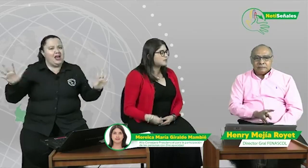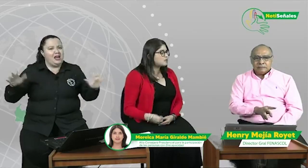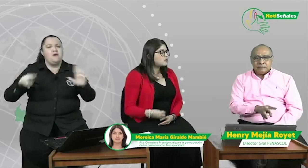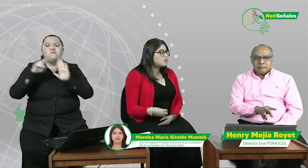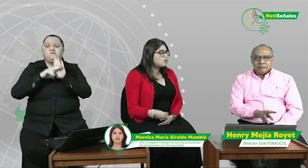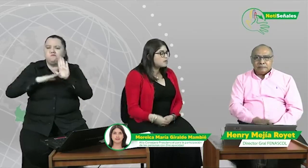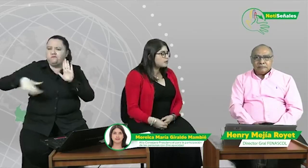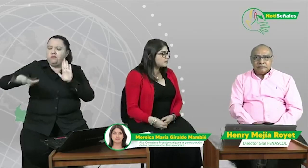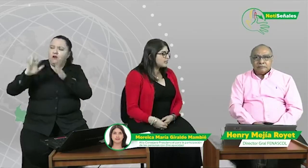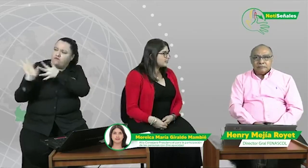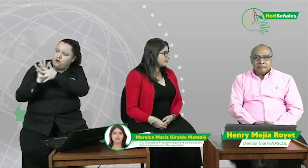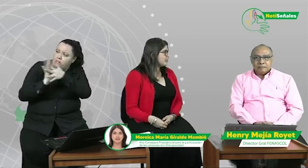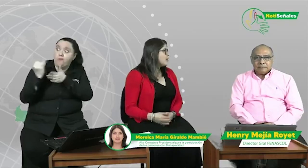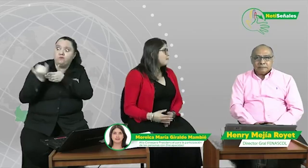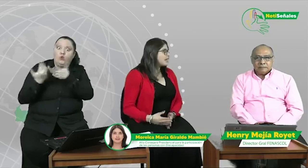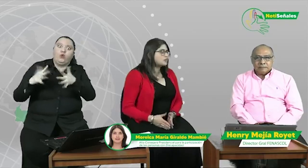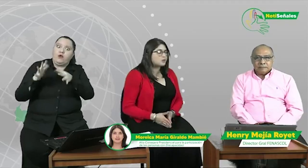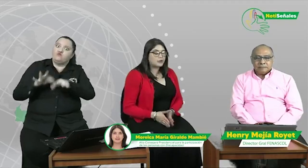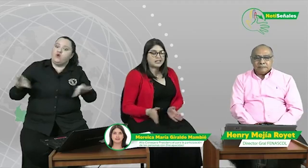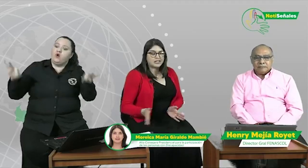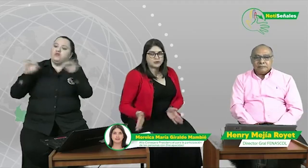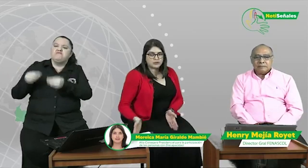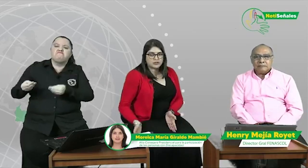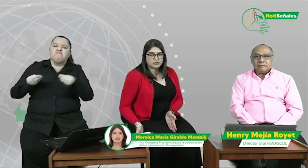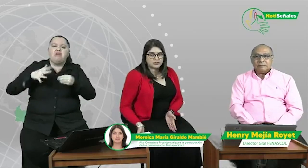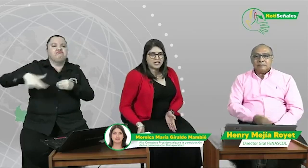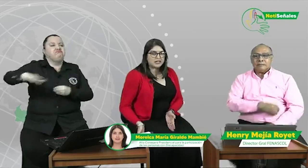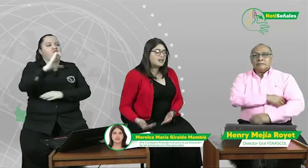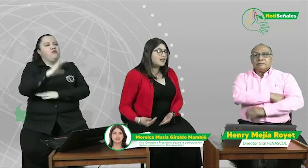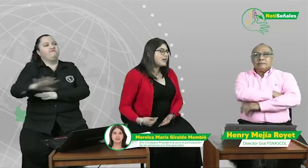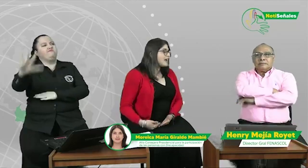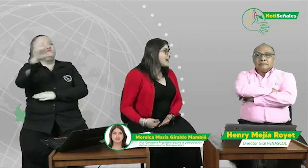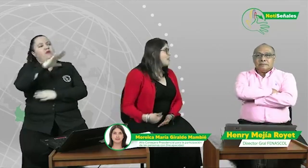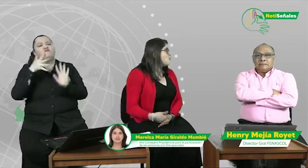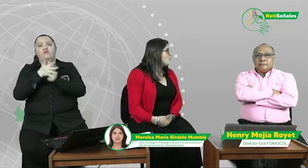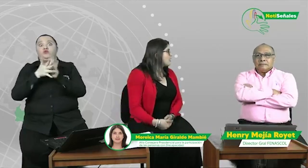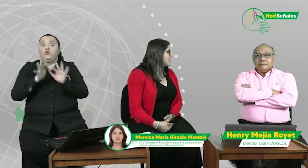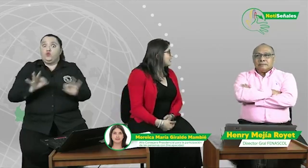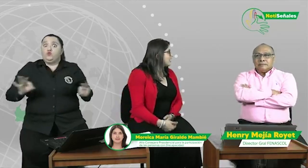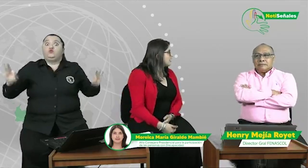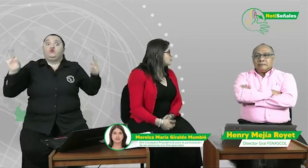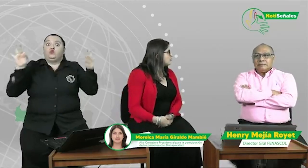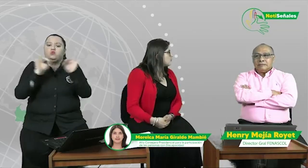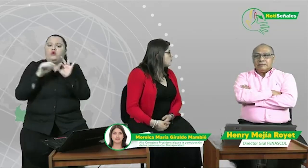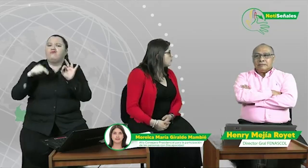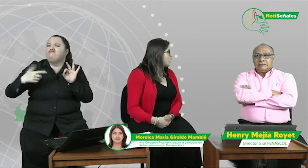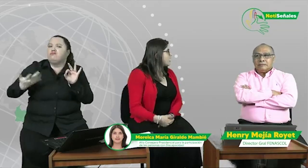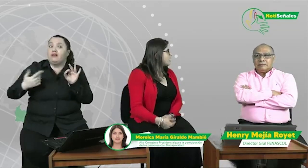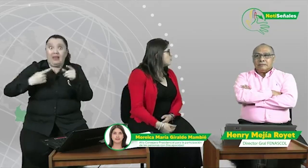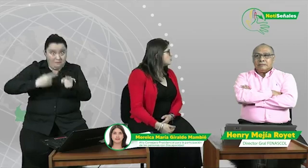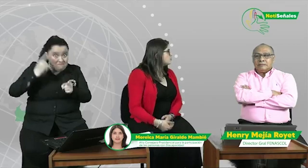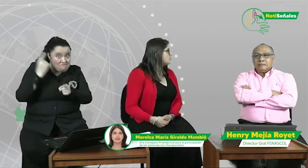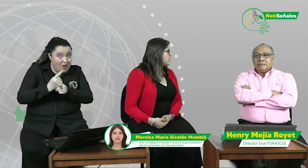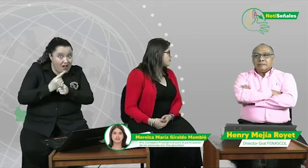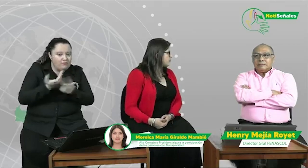muy importante para todo el territorio nacional, lograr que eso se cumpla en los tiempos